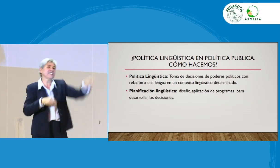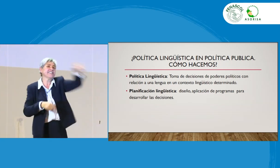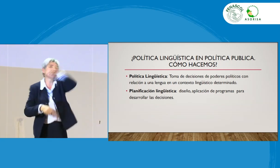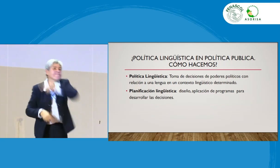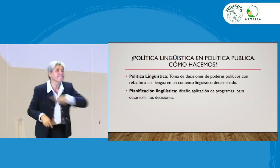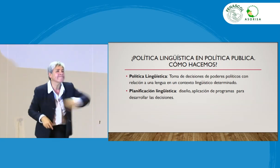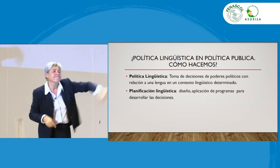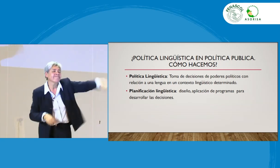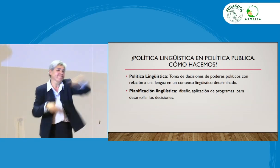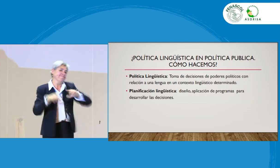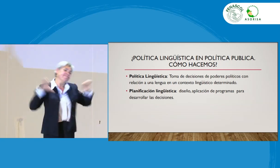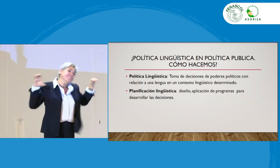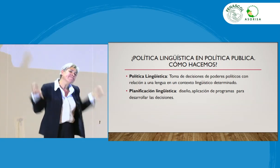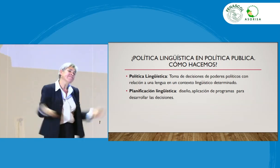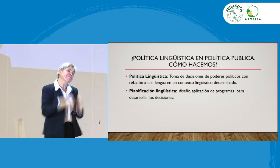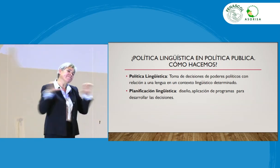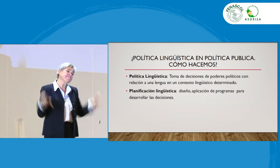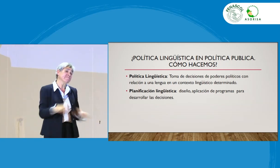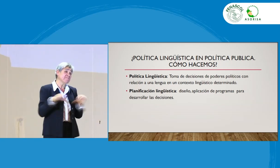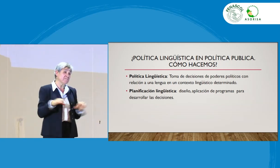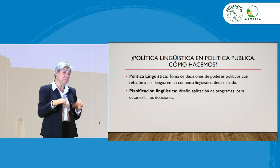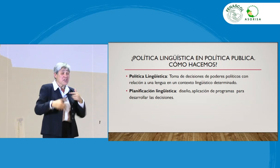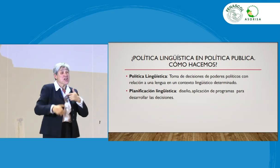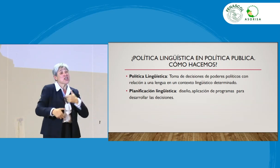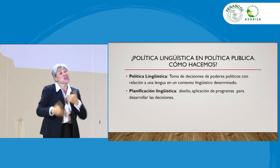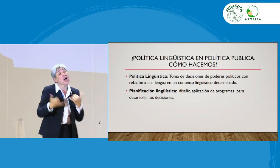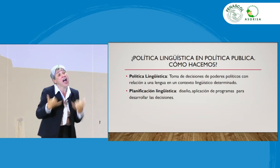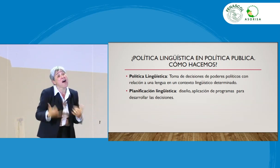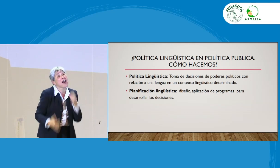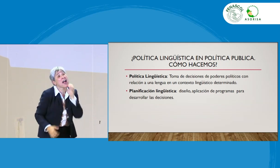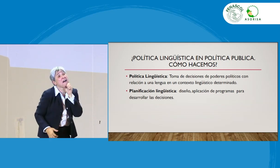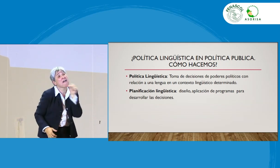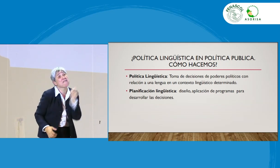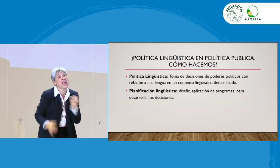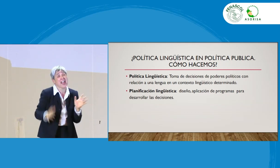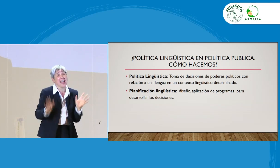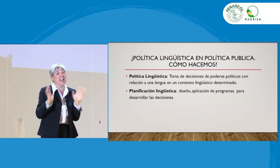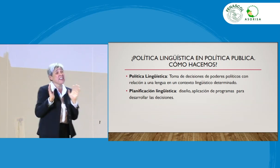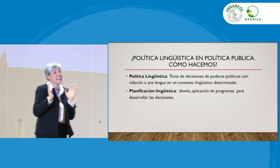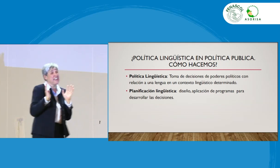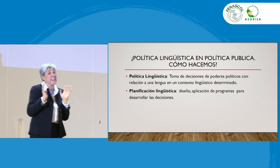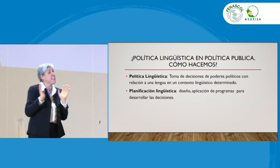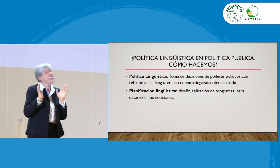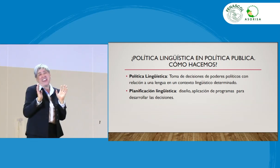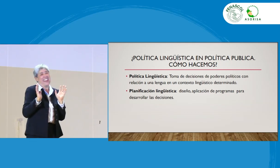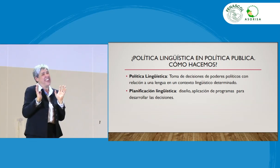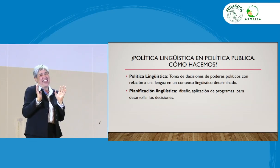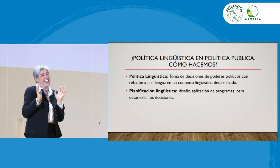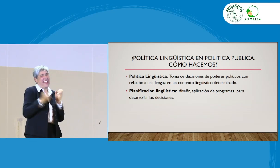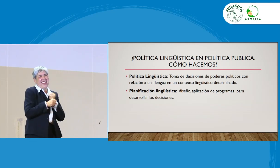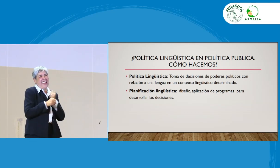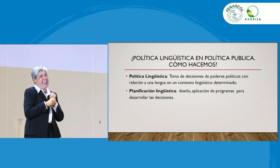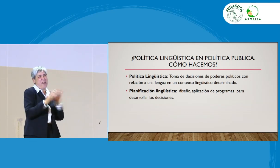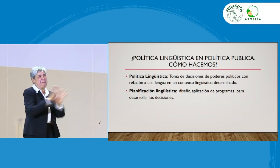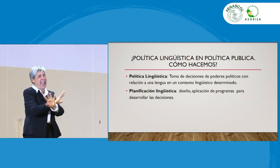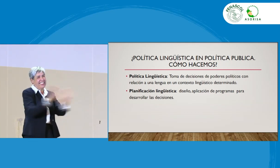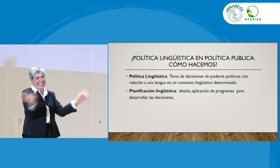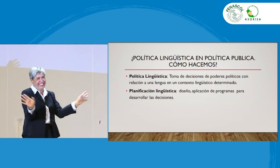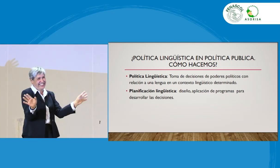todos nosotros debemos trabajar y debemos hacerle. Yo, ya que estoy anciana, entonces ya, no puedo trabajar en esto. Ya